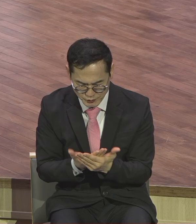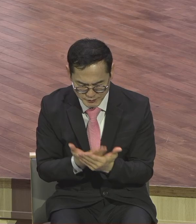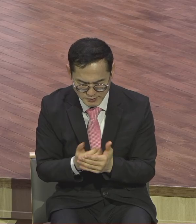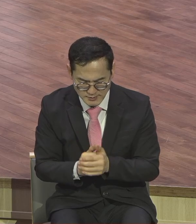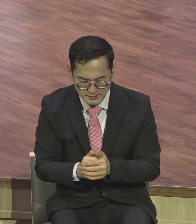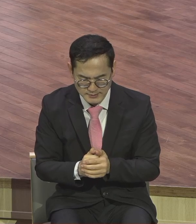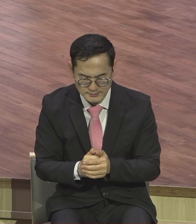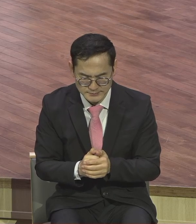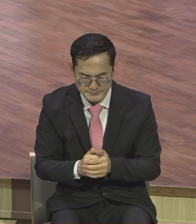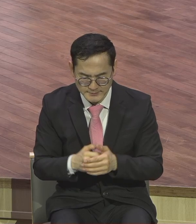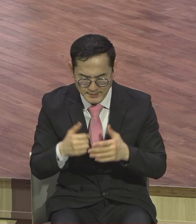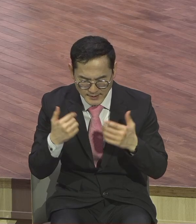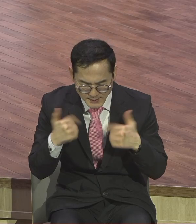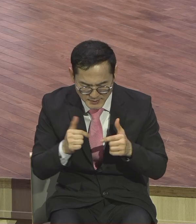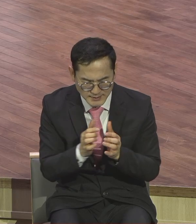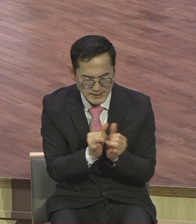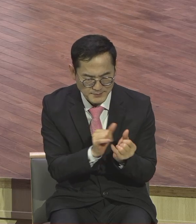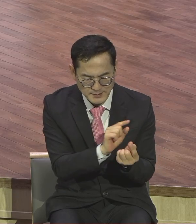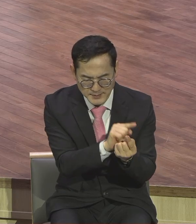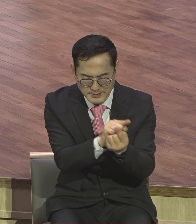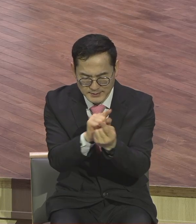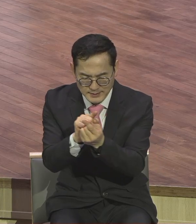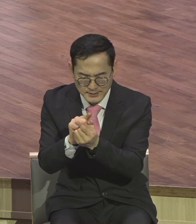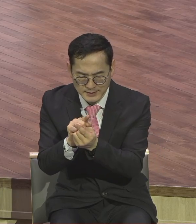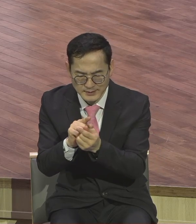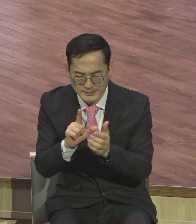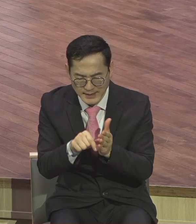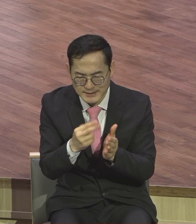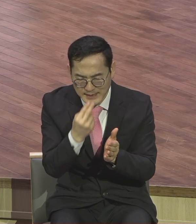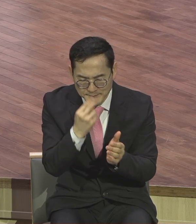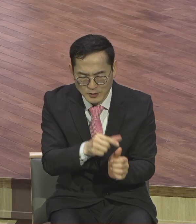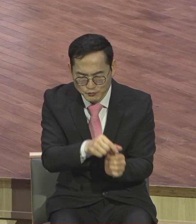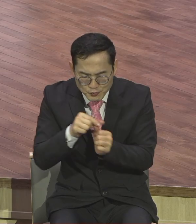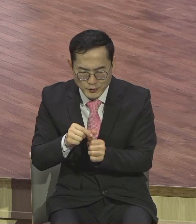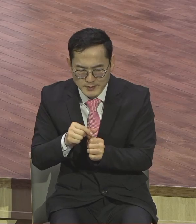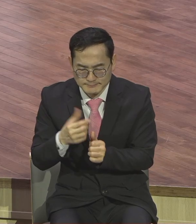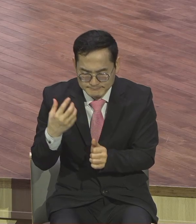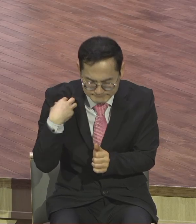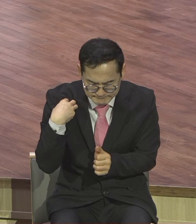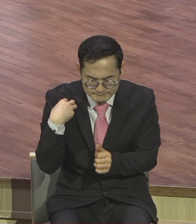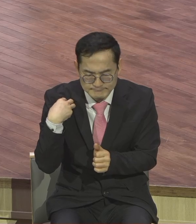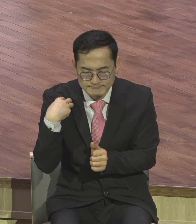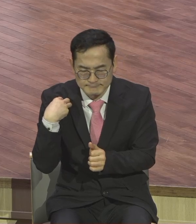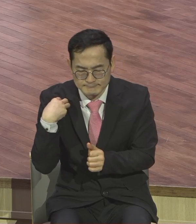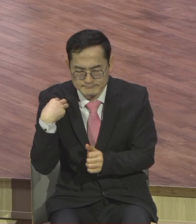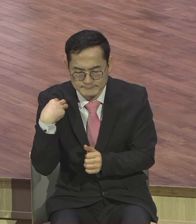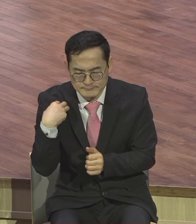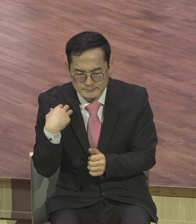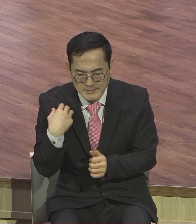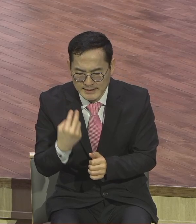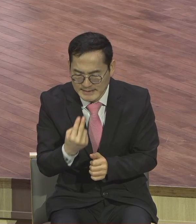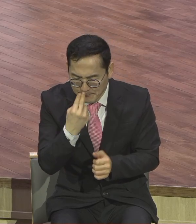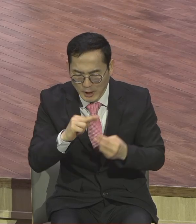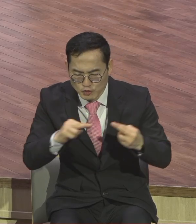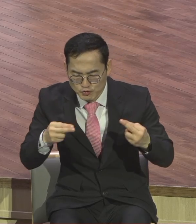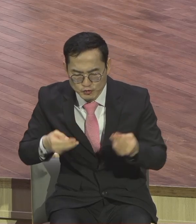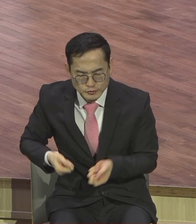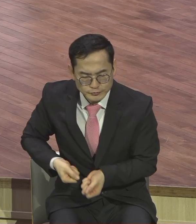사람들을 만나는데 그 생명을 살려낼 수 있는 생명의 줄을 던질 수 있는 현장 전도 제자들이